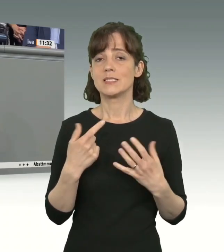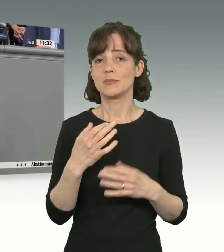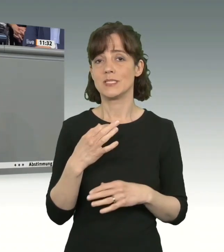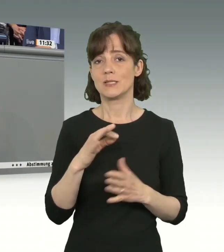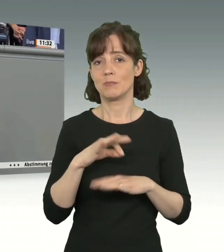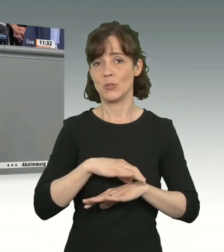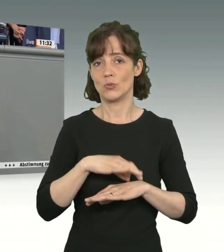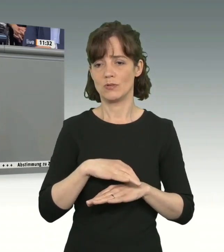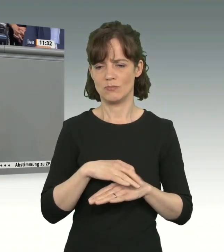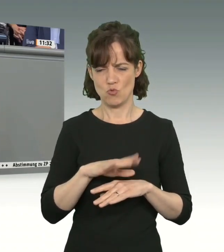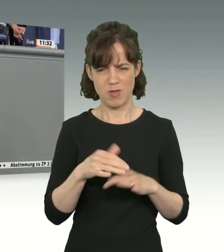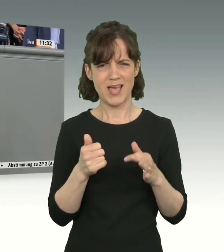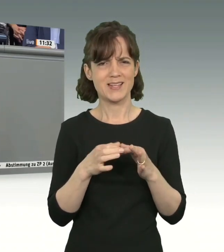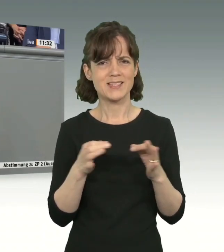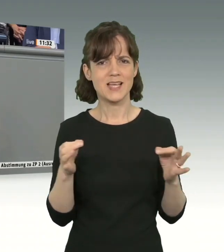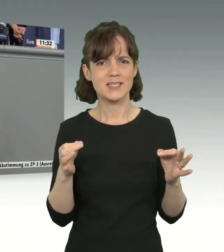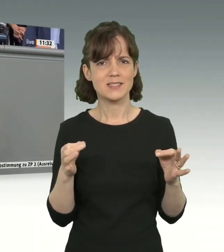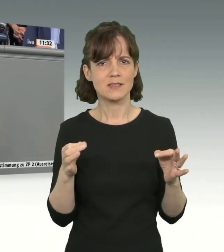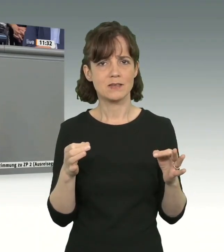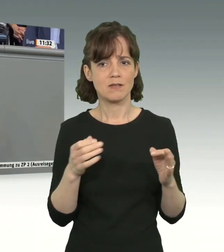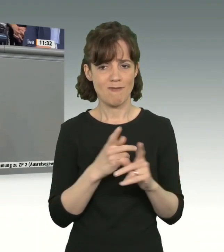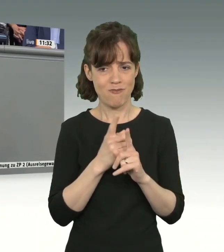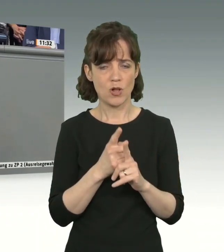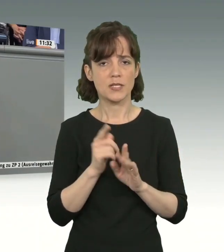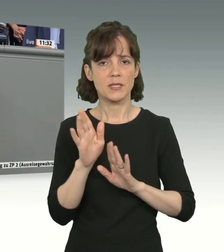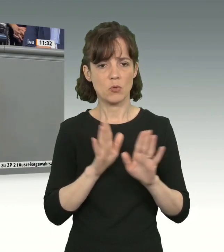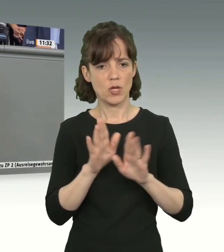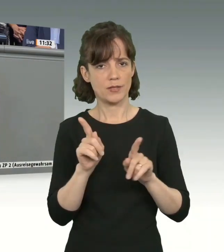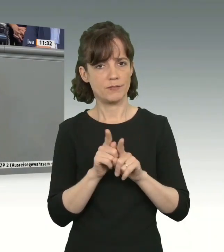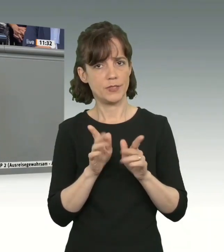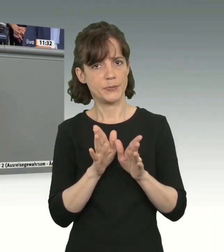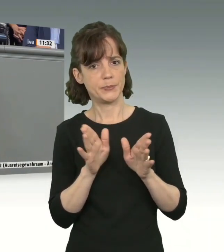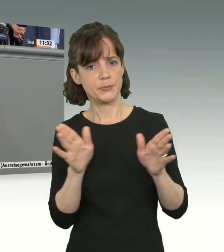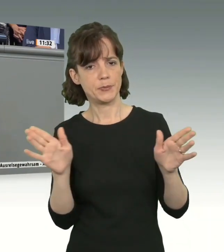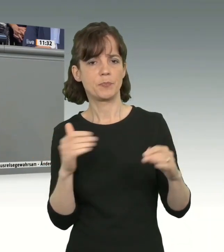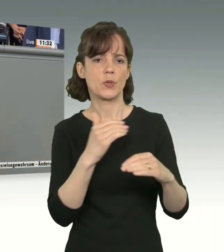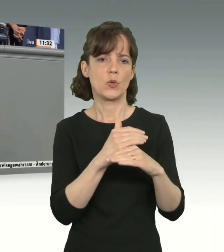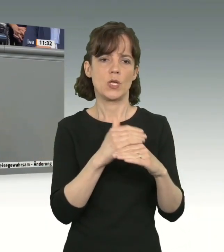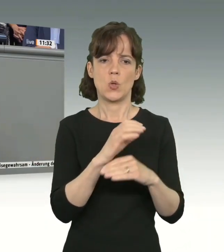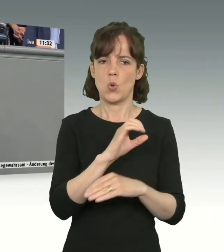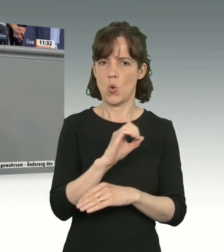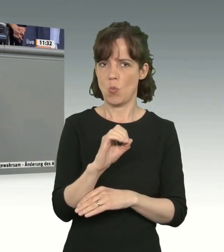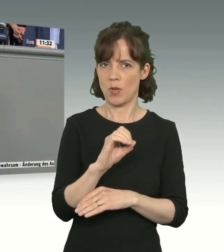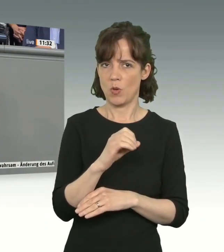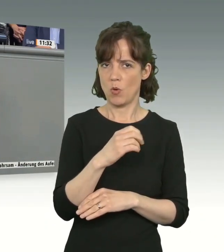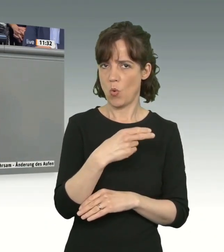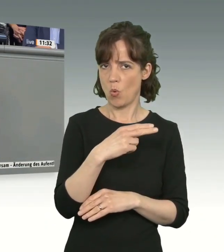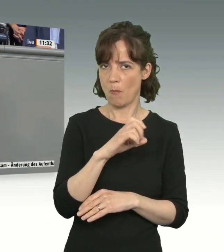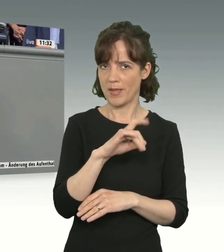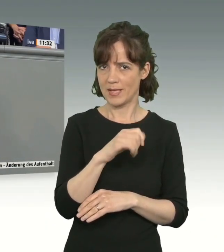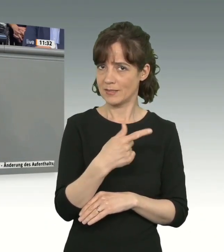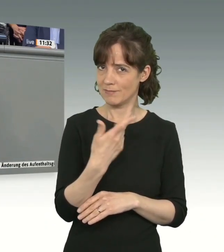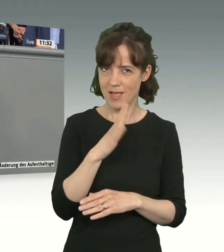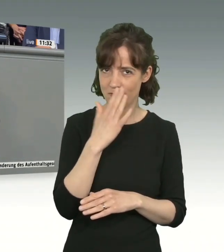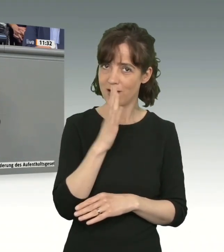Sie treiben die Demokratinnen und Demokraten auseinander. Herr Kollege Oppelt, ist Ihnen nicht in Ihrer Rede aufgefallen, dass es Passagen